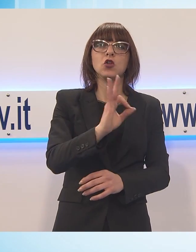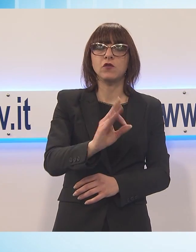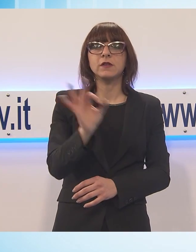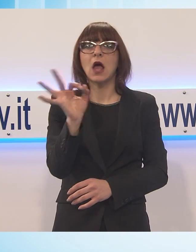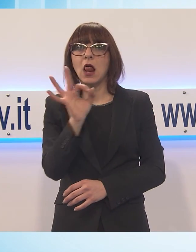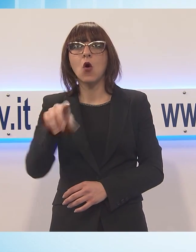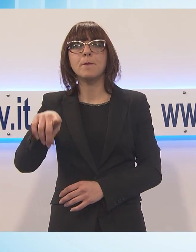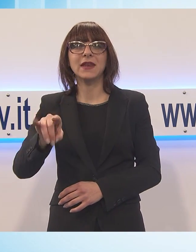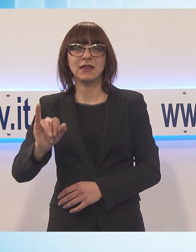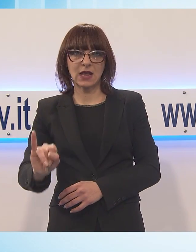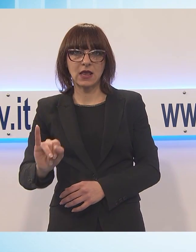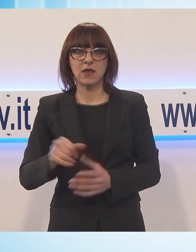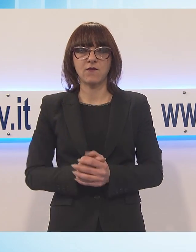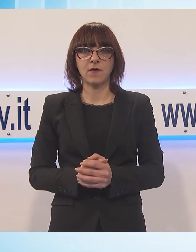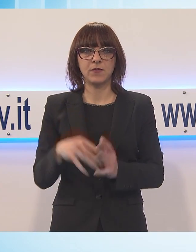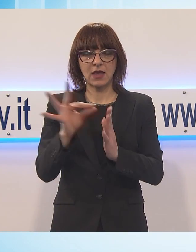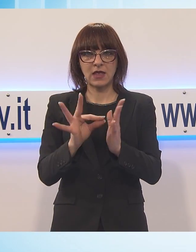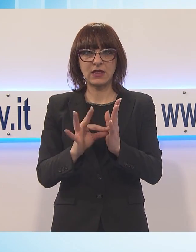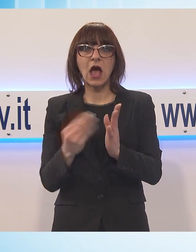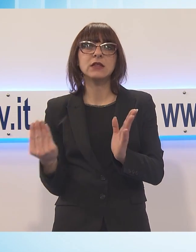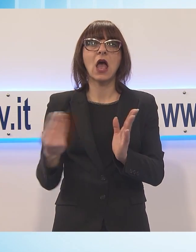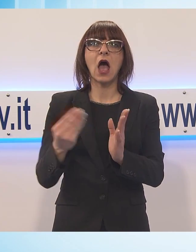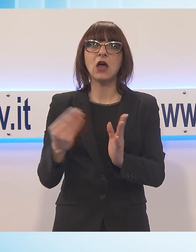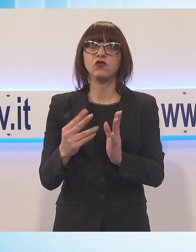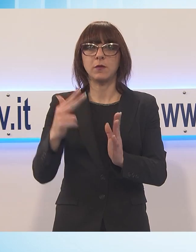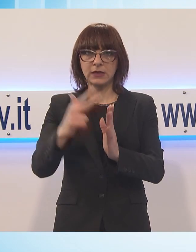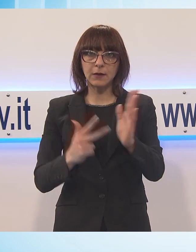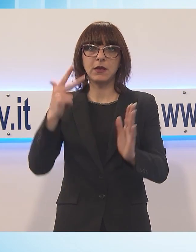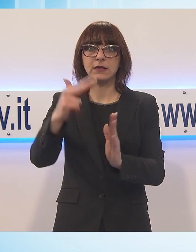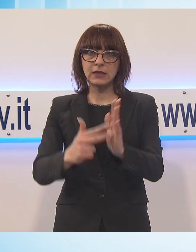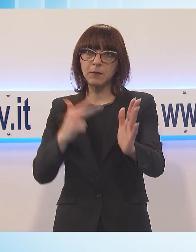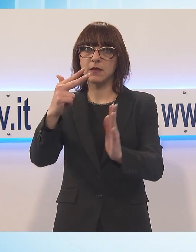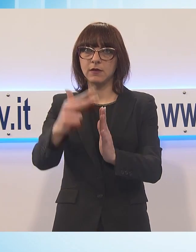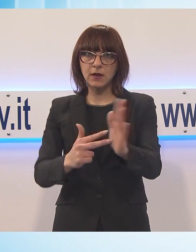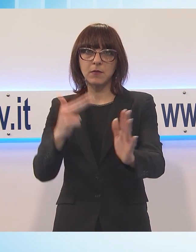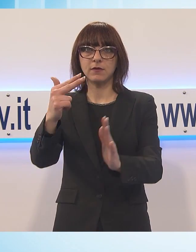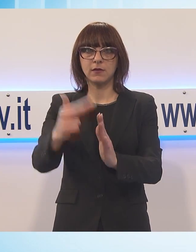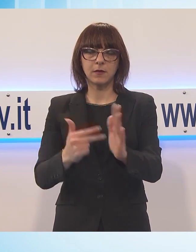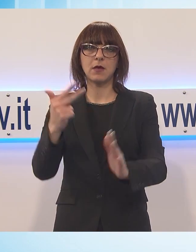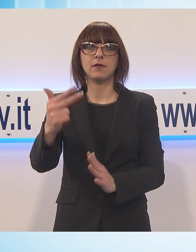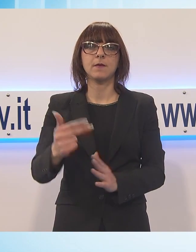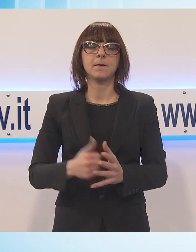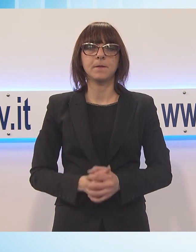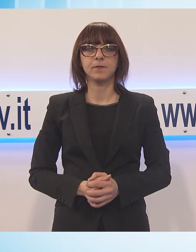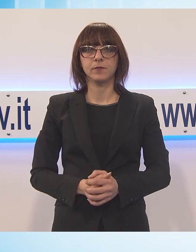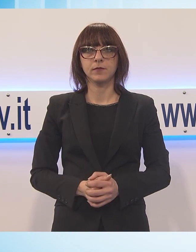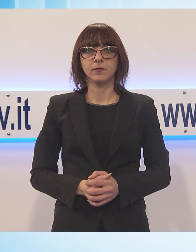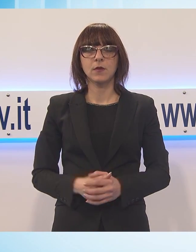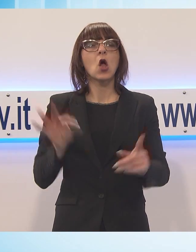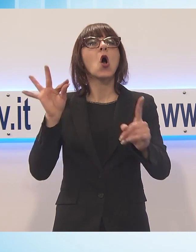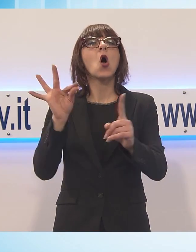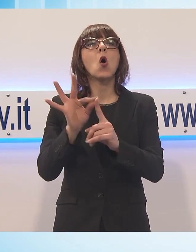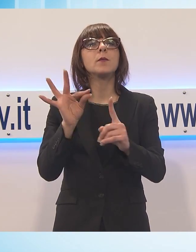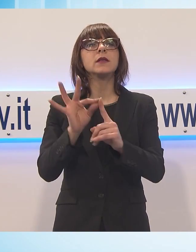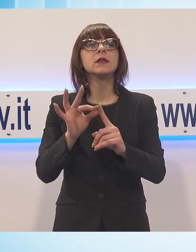aggiornati ogni tre mesi circa, sono quindi disponibili quelli fino al 30 settembre 2018 e tutto 2017. L'obiettivo del